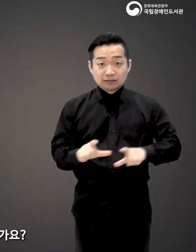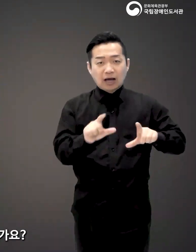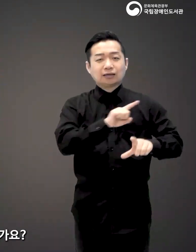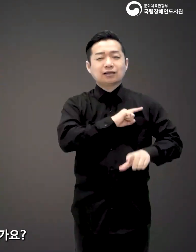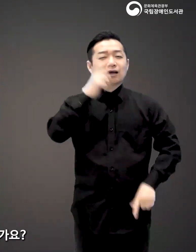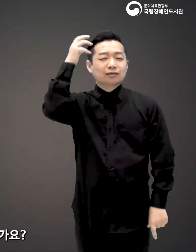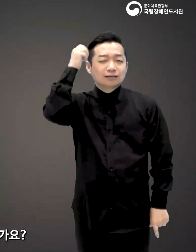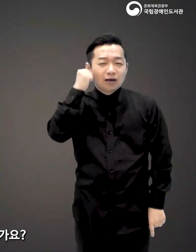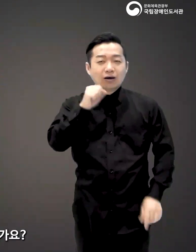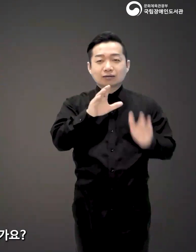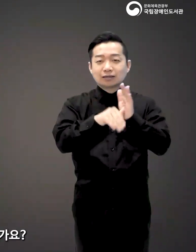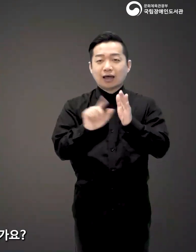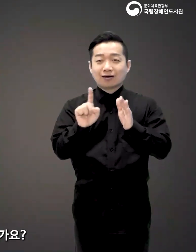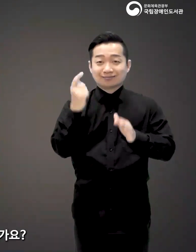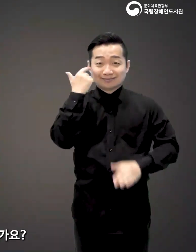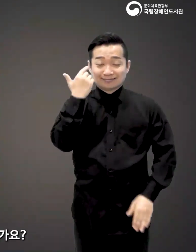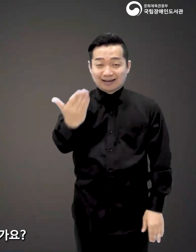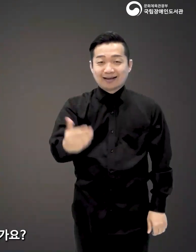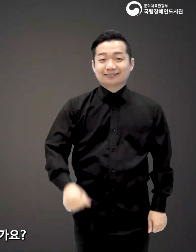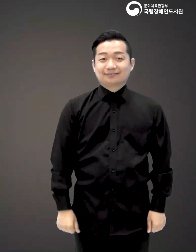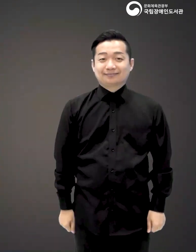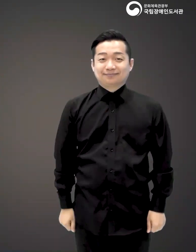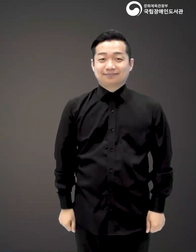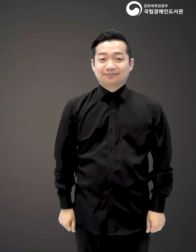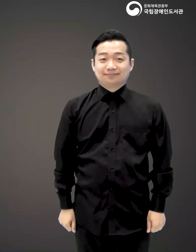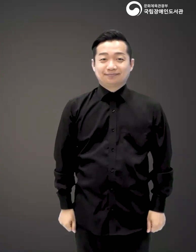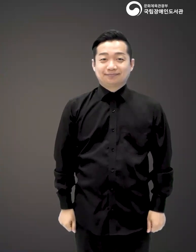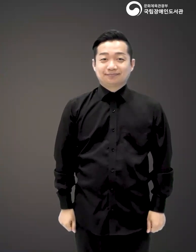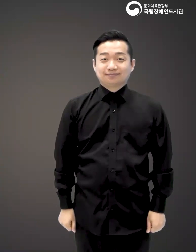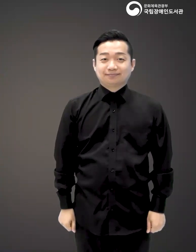거주하며 가장 기억에 남았던 순간은 언제인가요?